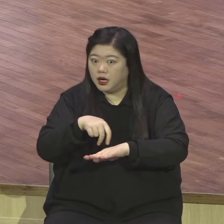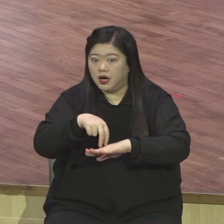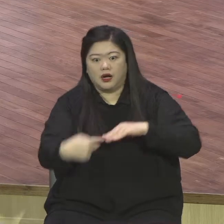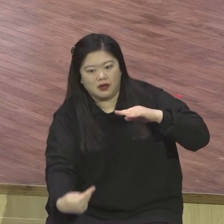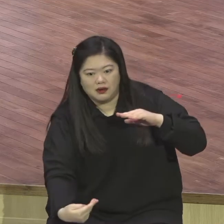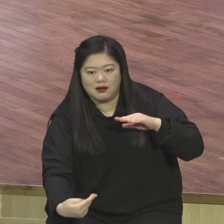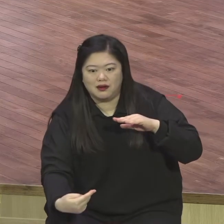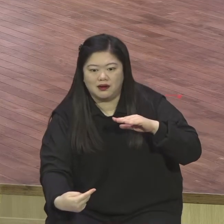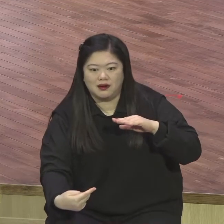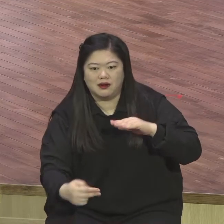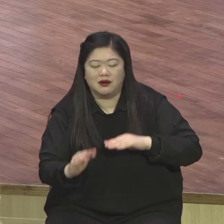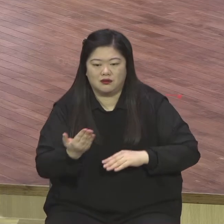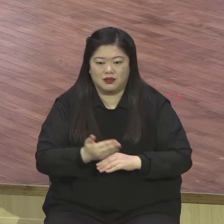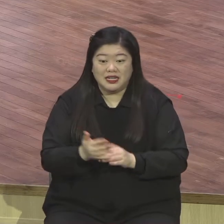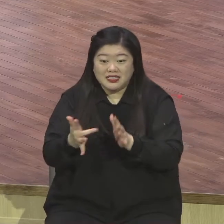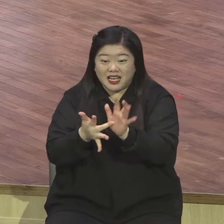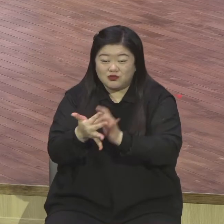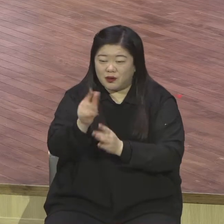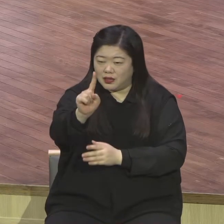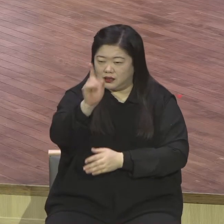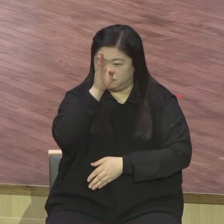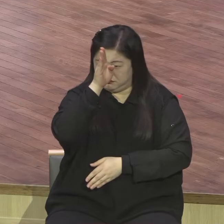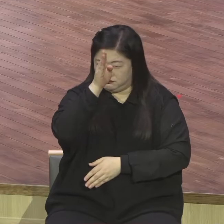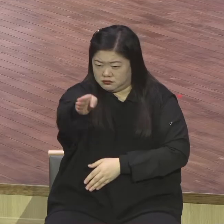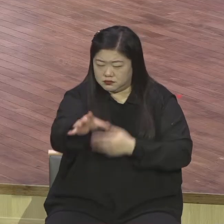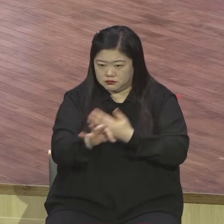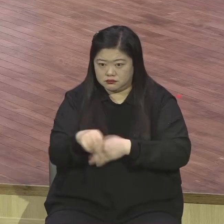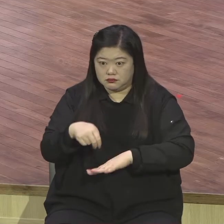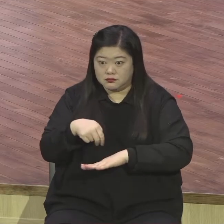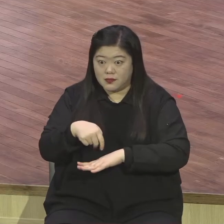바라보고 가면 되는데 물을 쳐다보다가 바람 쳐다보다가